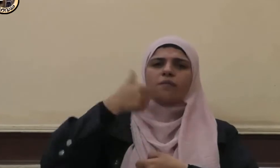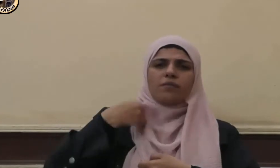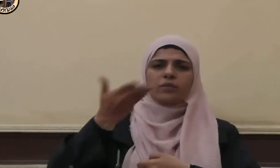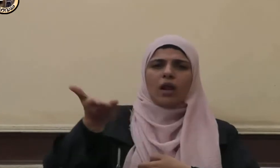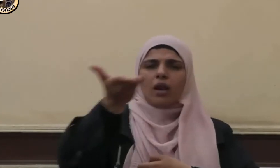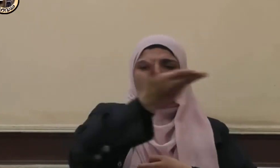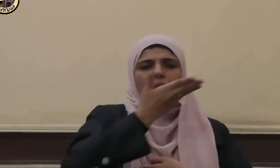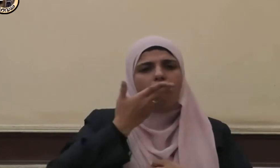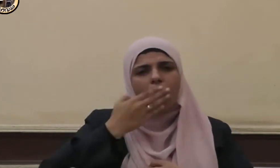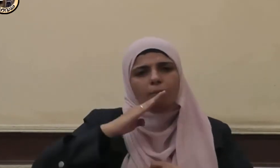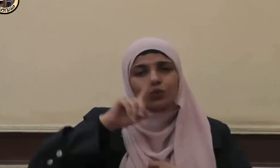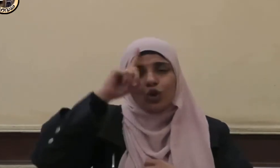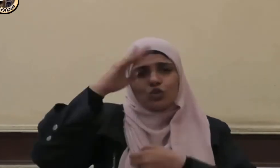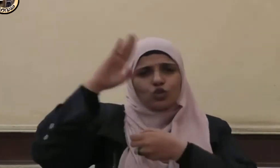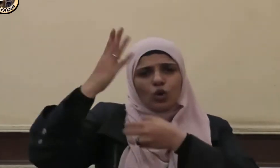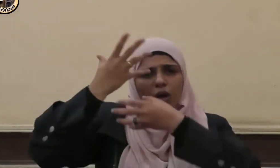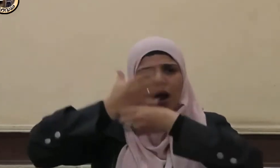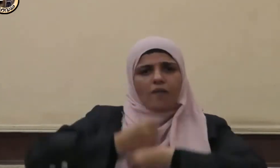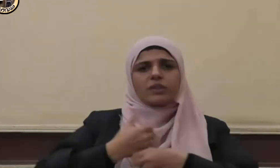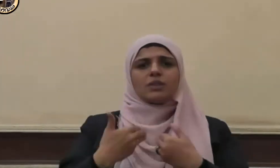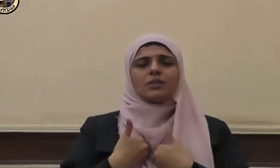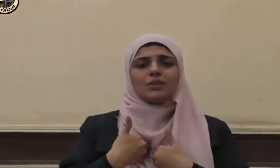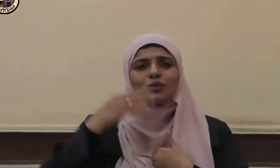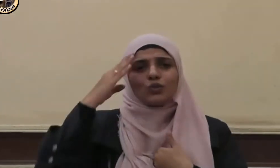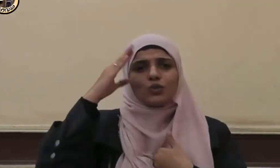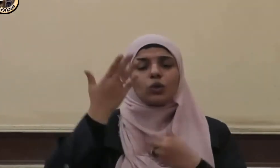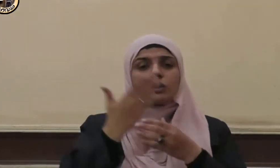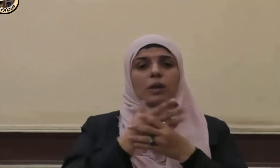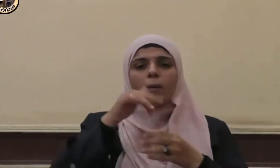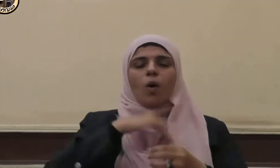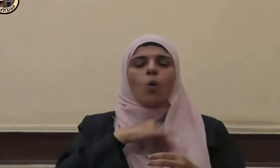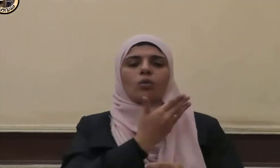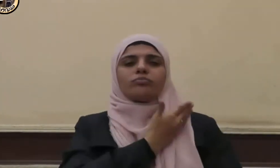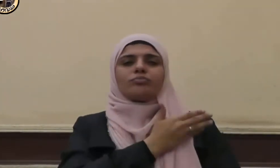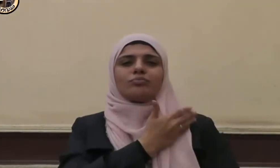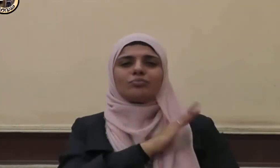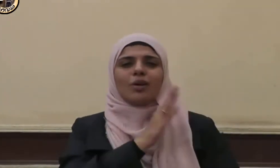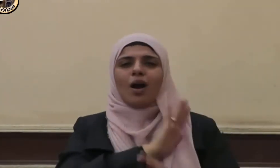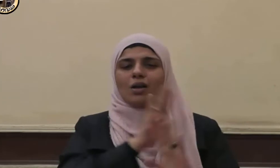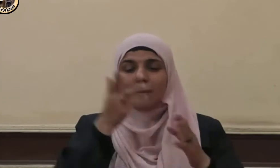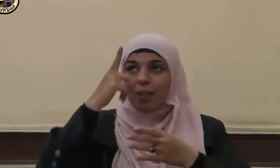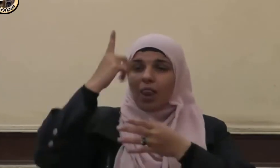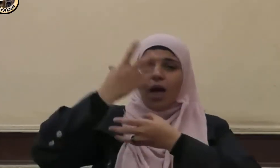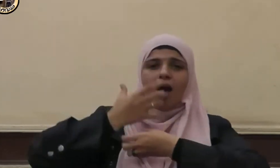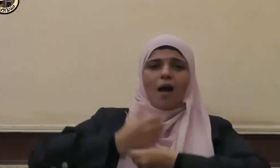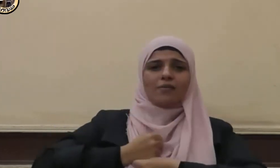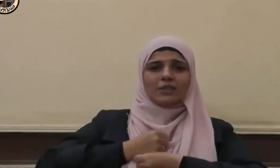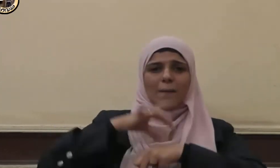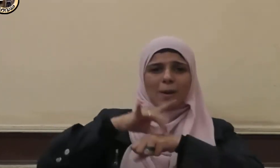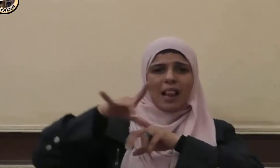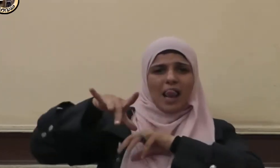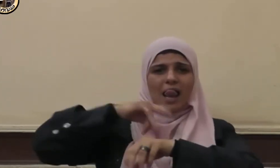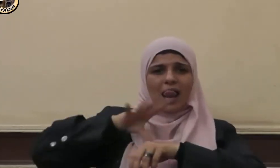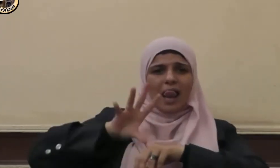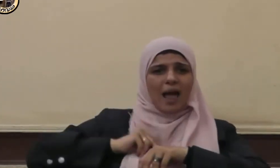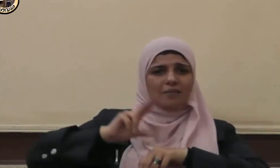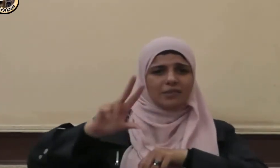مما اتخلق تفضيل رؤفيا من ذلك البلاء كائنا ما كان